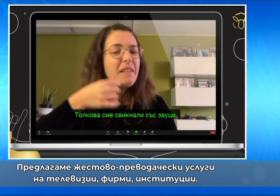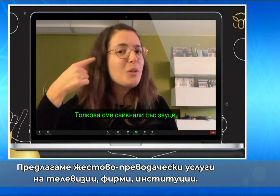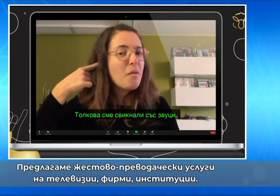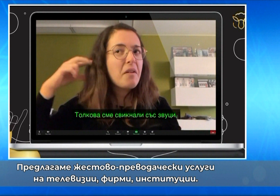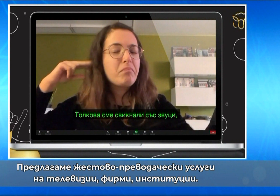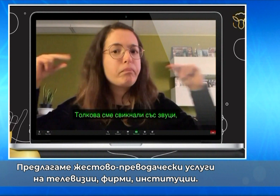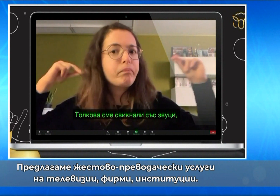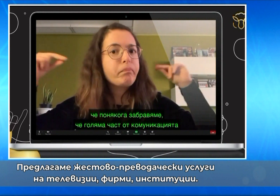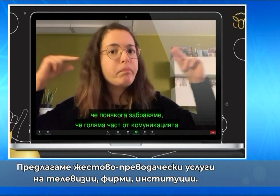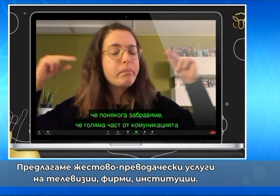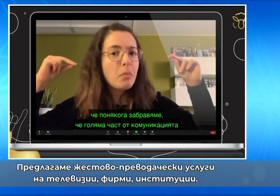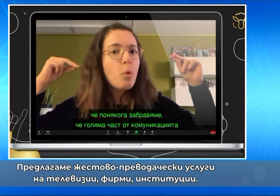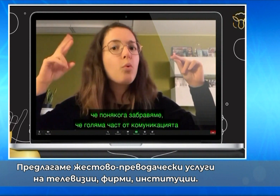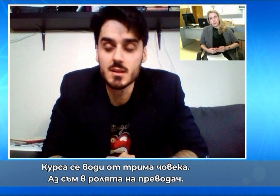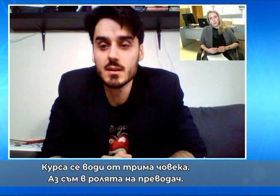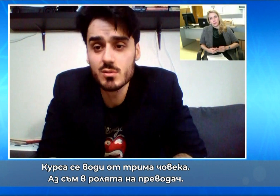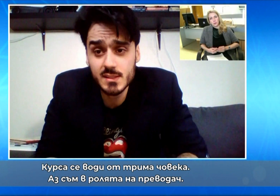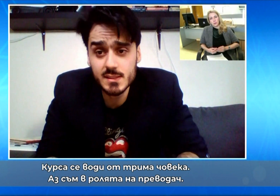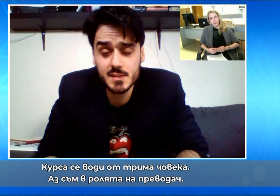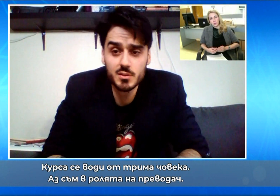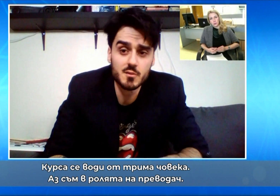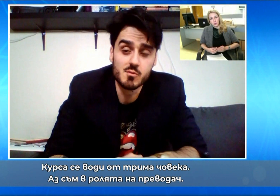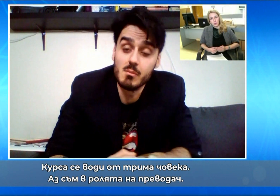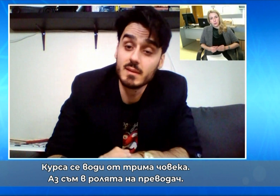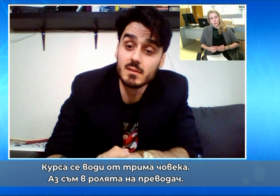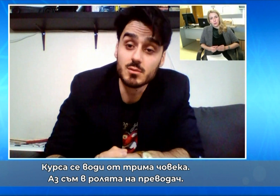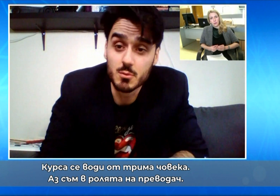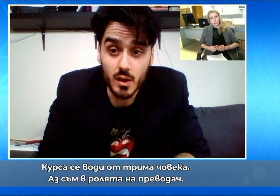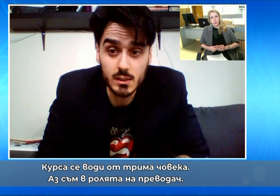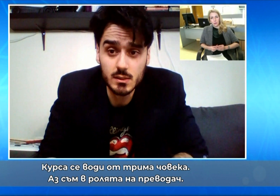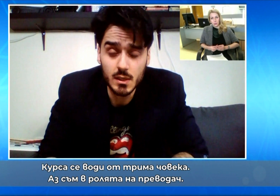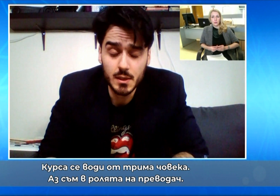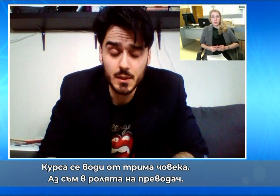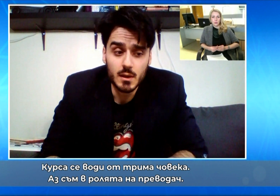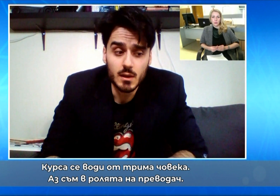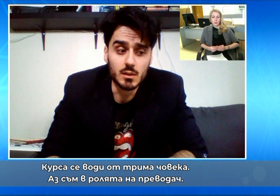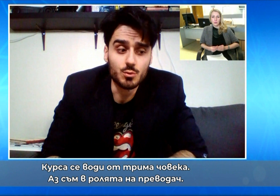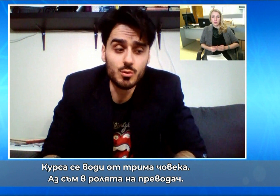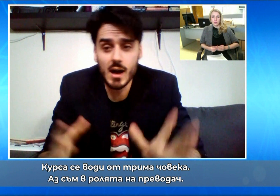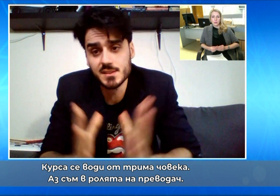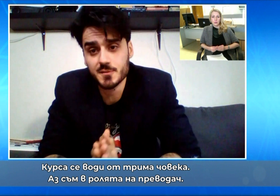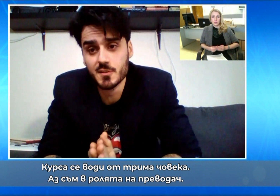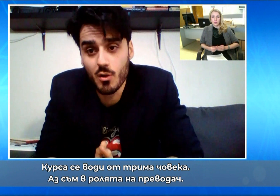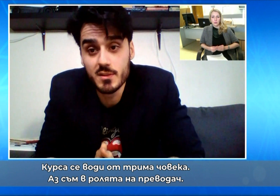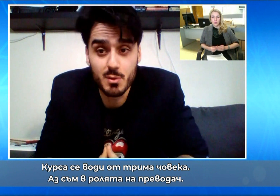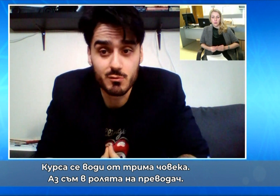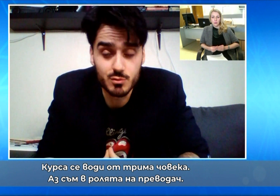фирми, на институции. Курса се води в момента от 3 човека, като аз съм в ролята на преводач.